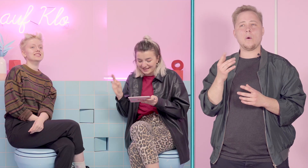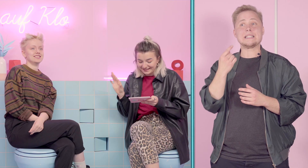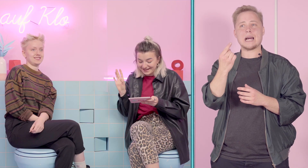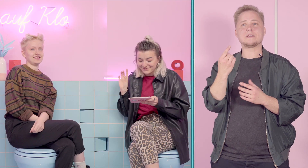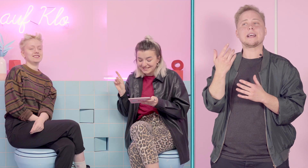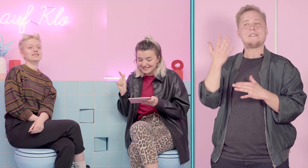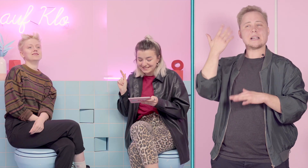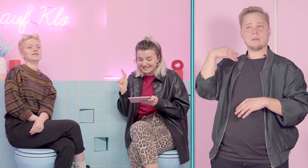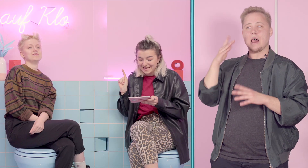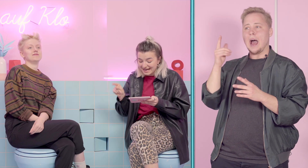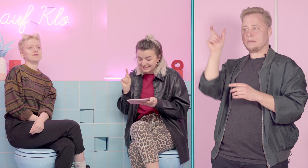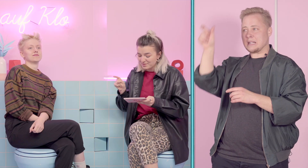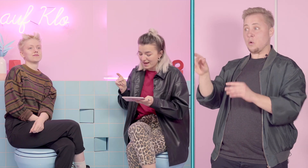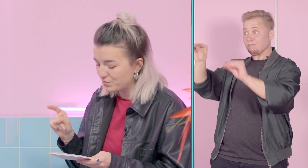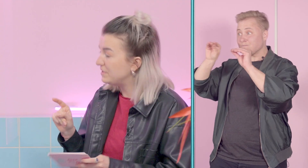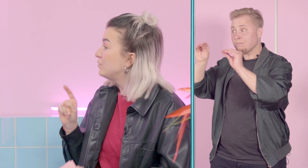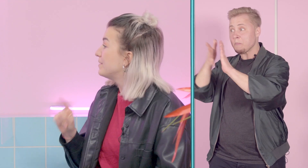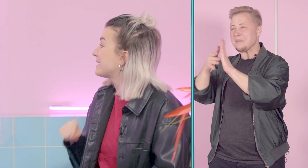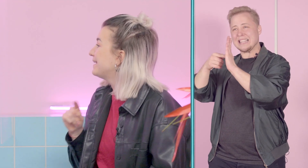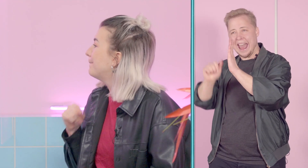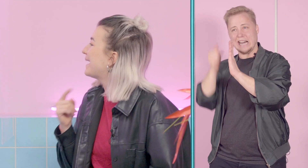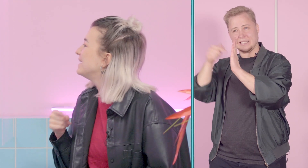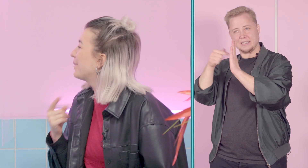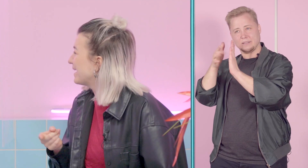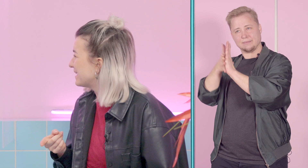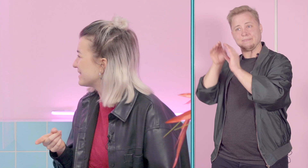Dann was ist die erste Gebärde, die du jemand anderem beigebracht hast?